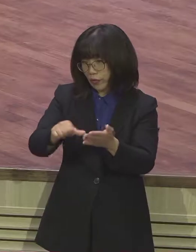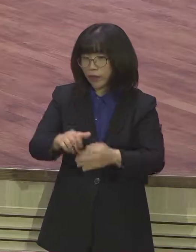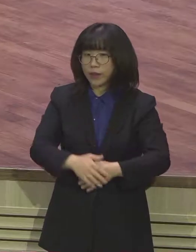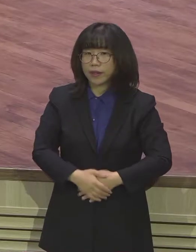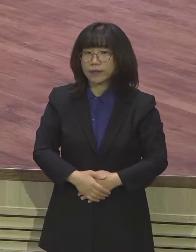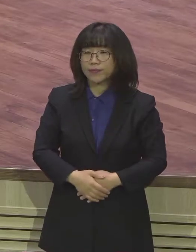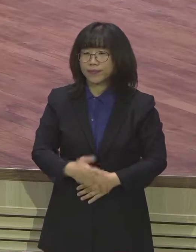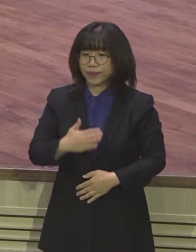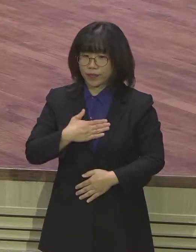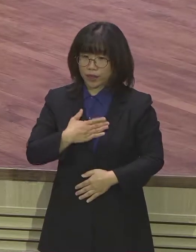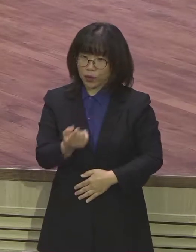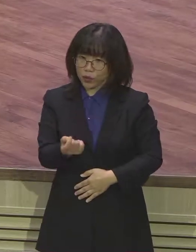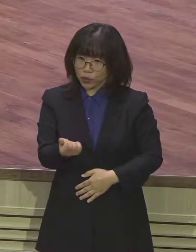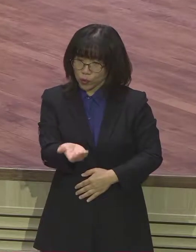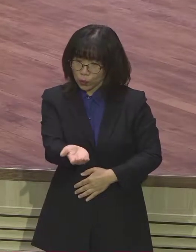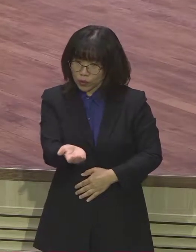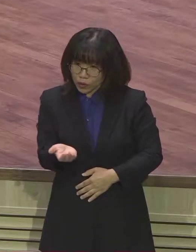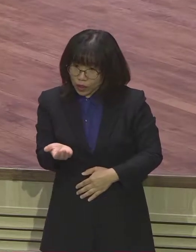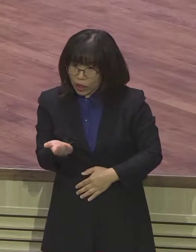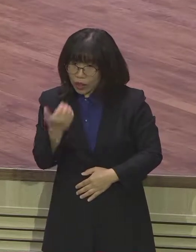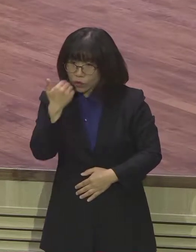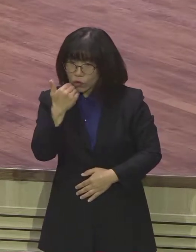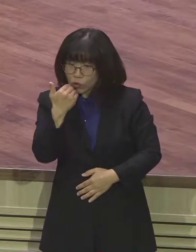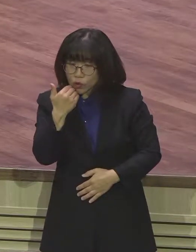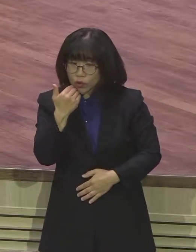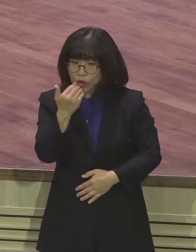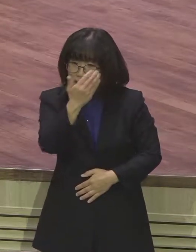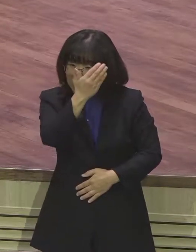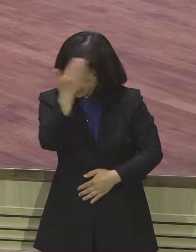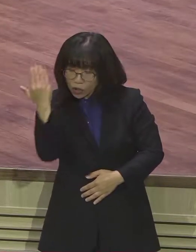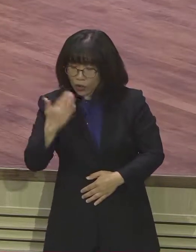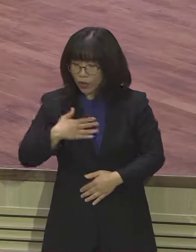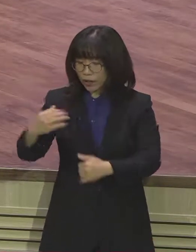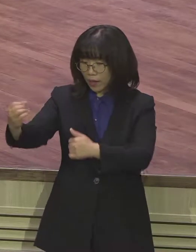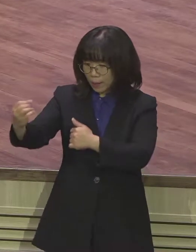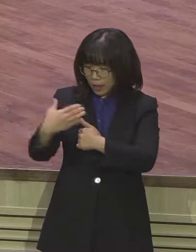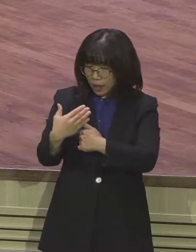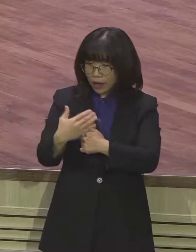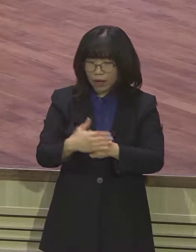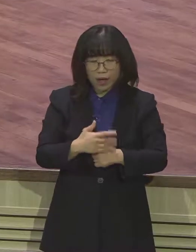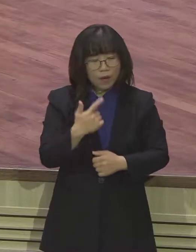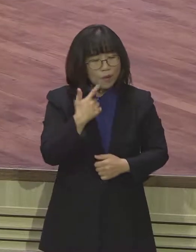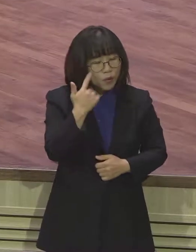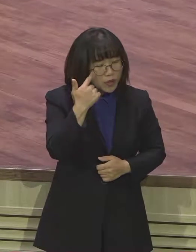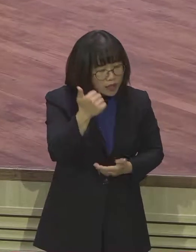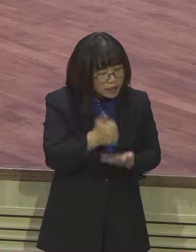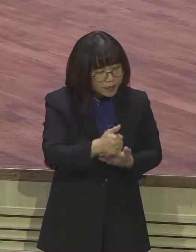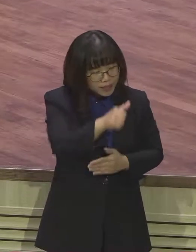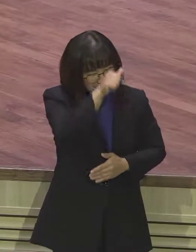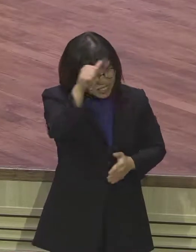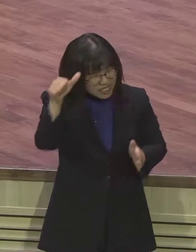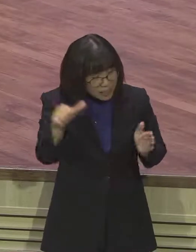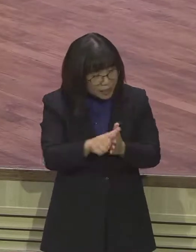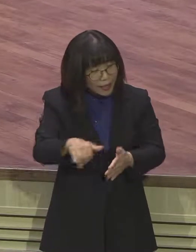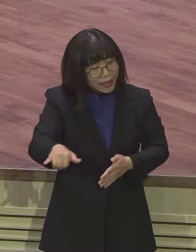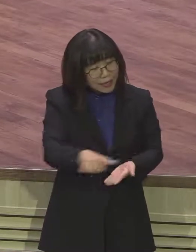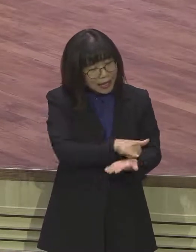어느 청년이 저한테 목사님 오늘 제목이 인생의 다림질이죠? 이랬죠? 다림질이죠?